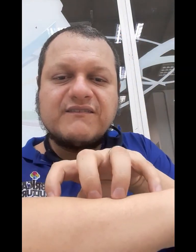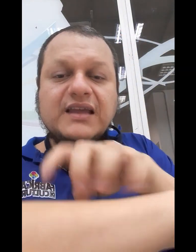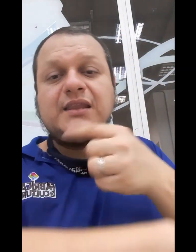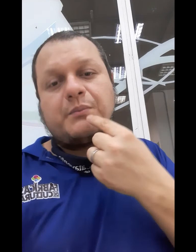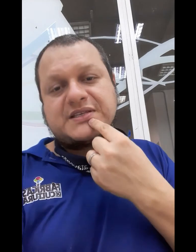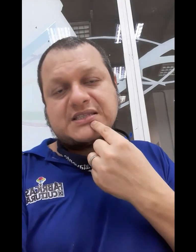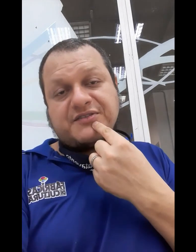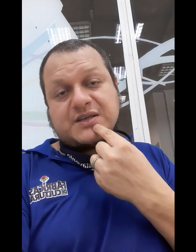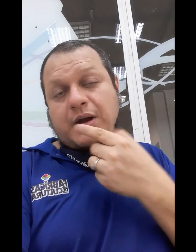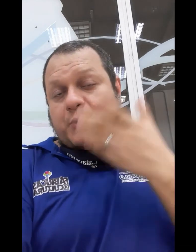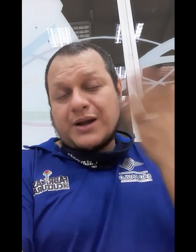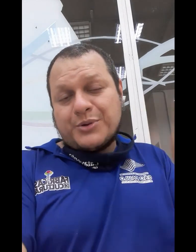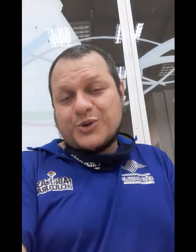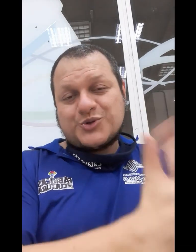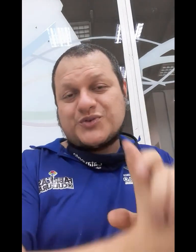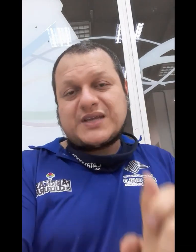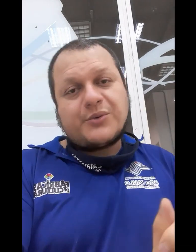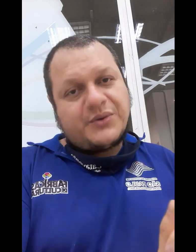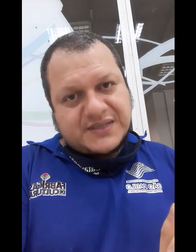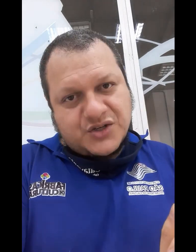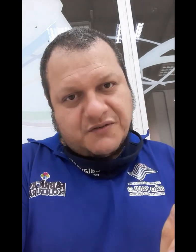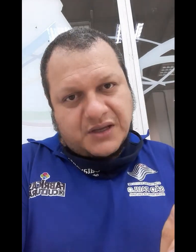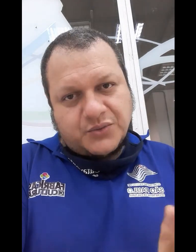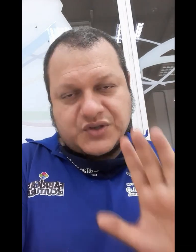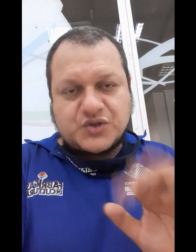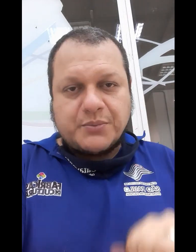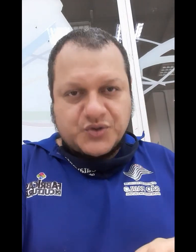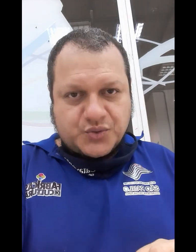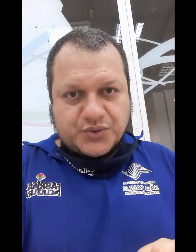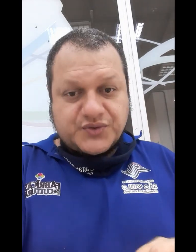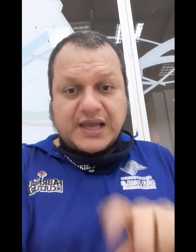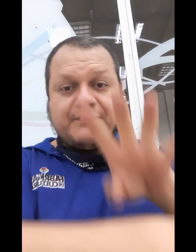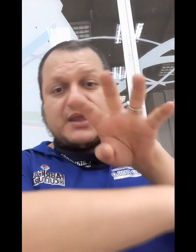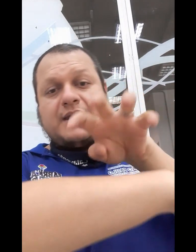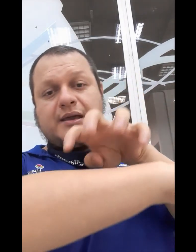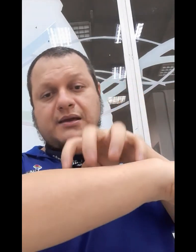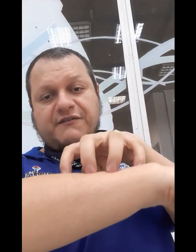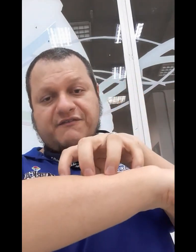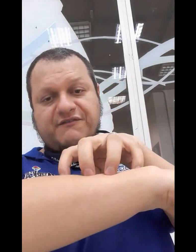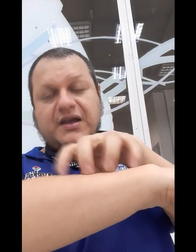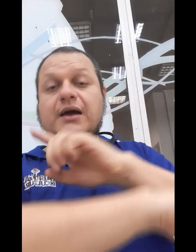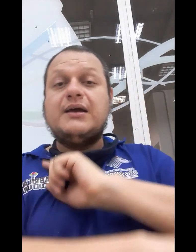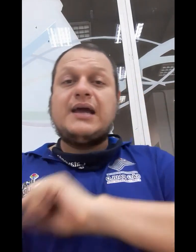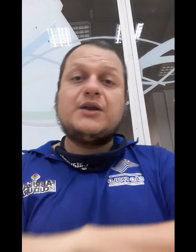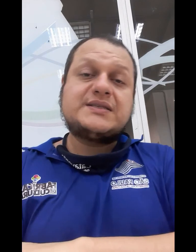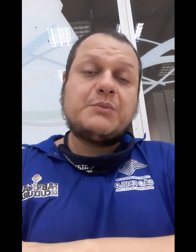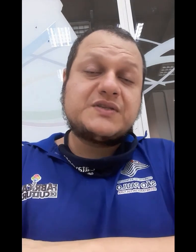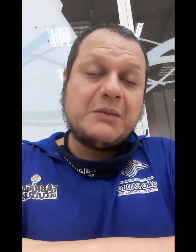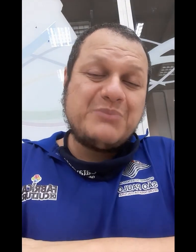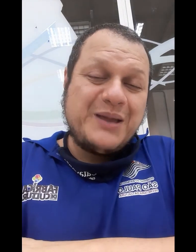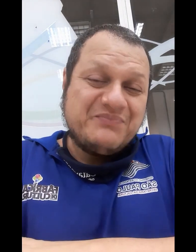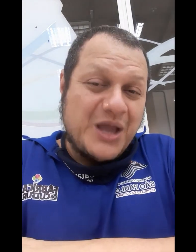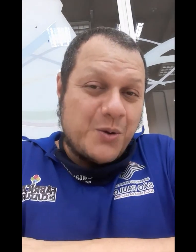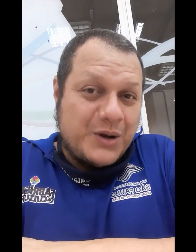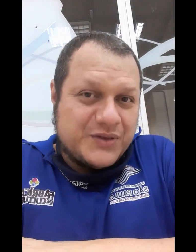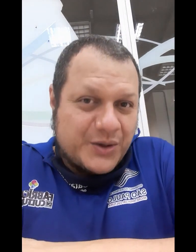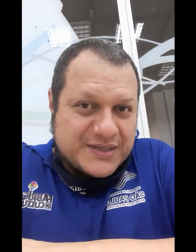Não precisa fazer com a boca, porque o surdo cego não está te vendo, isso é só para os surdos, tá? E aí nós temos também uma outra coisa